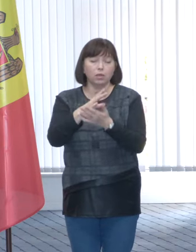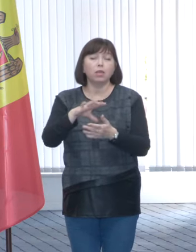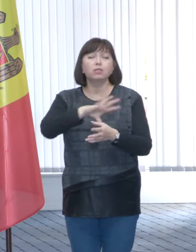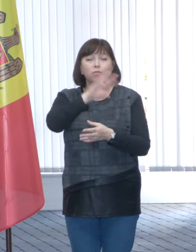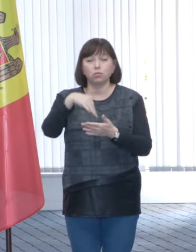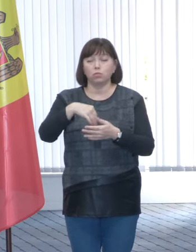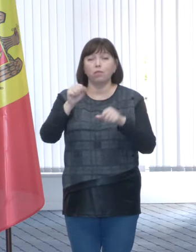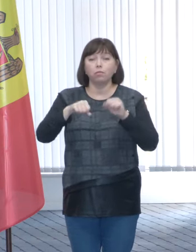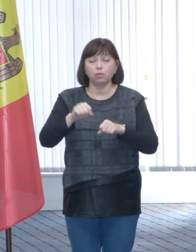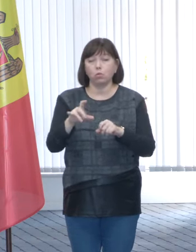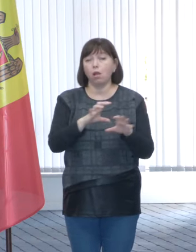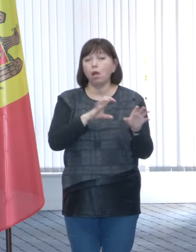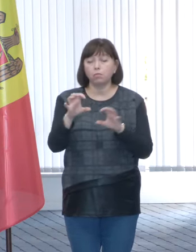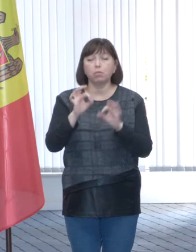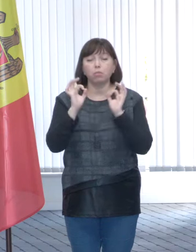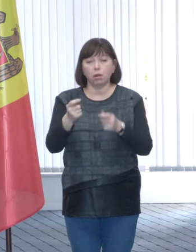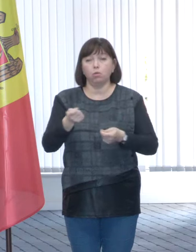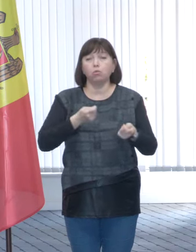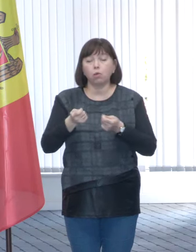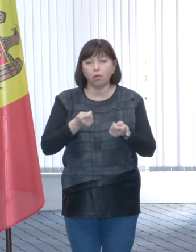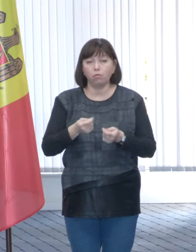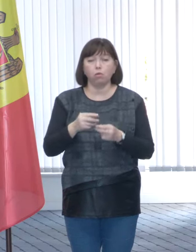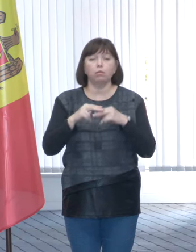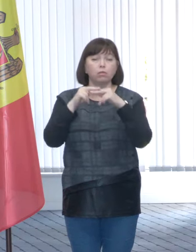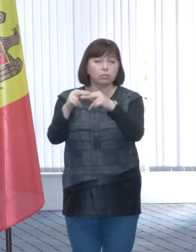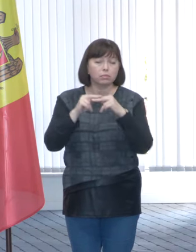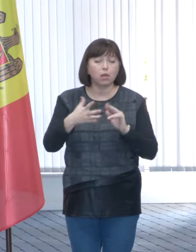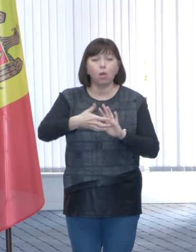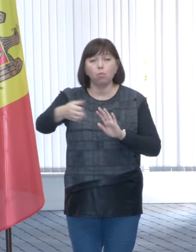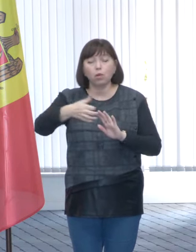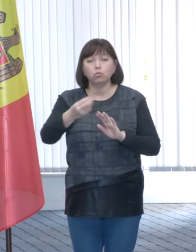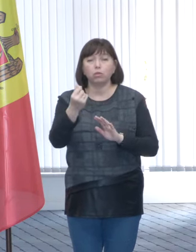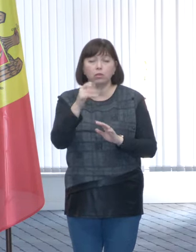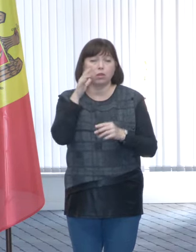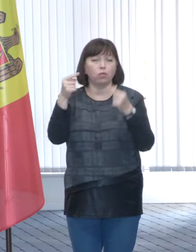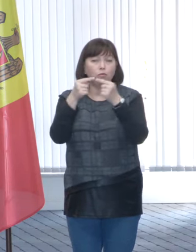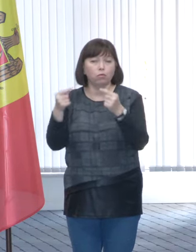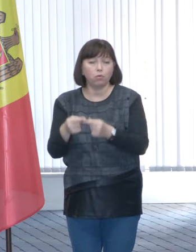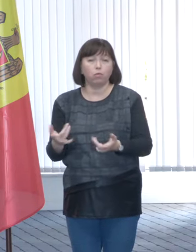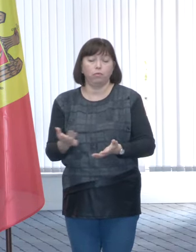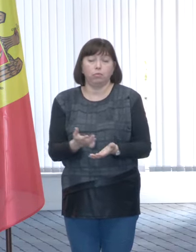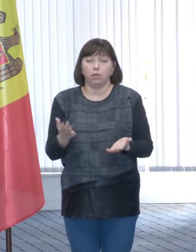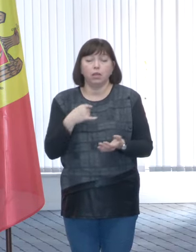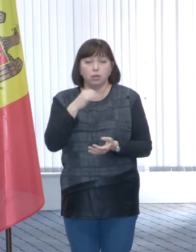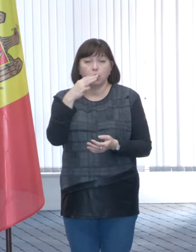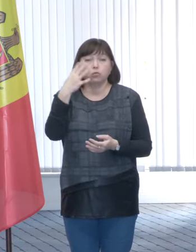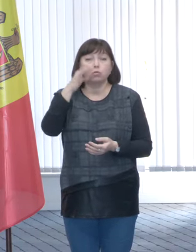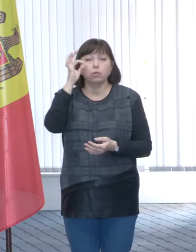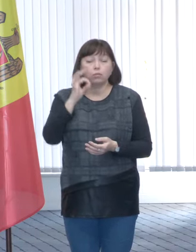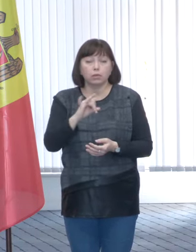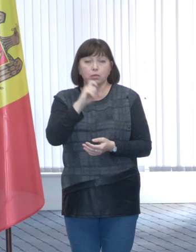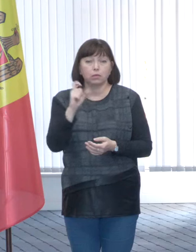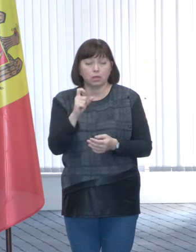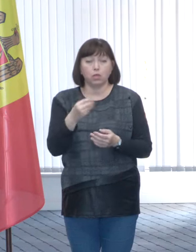să asigure un management financiar adecvat să încaseze toate factorile la timp am spus 40% din